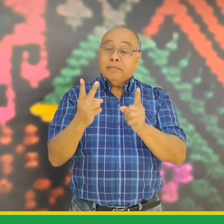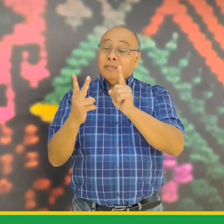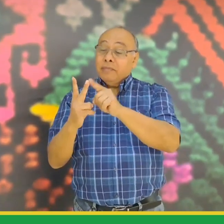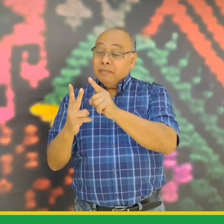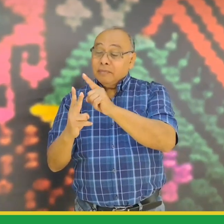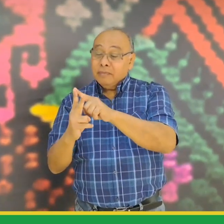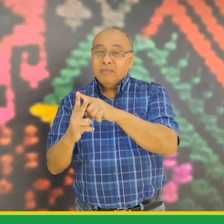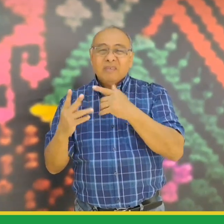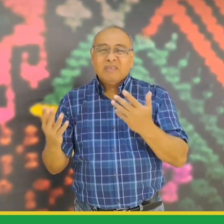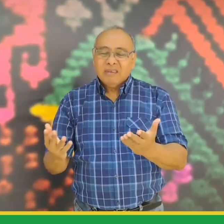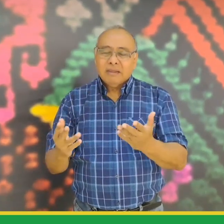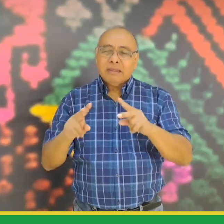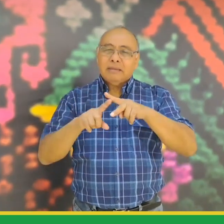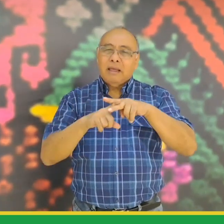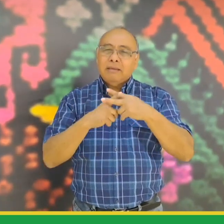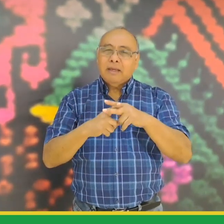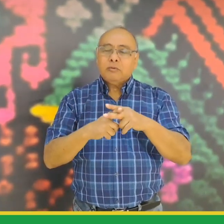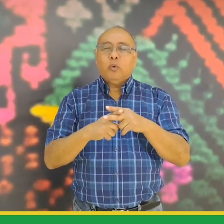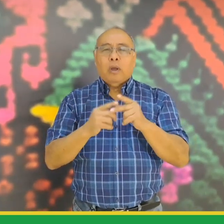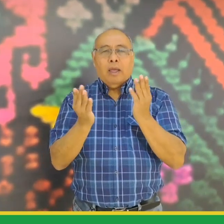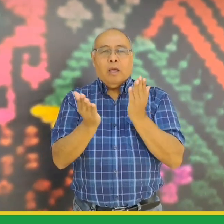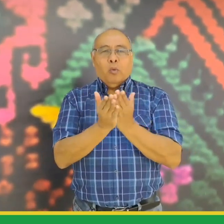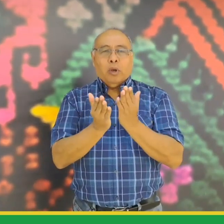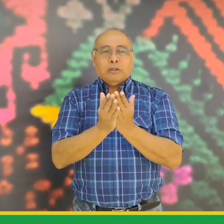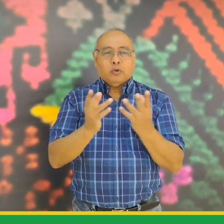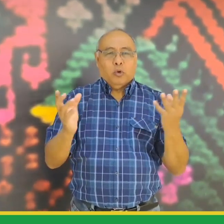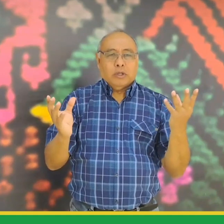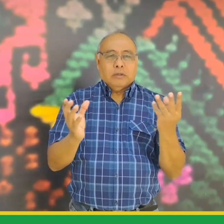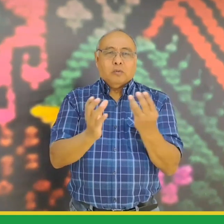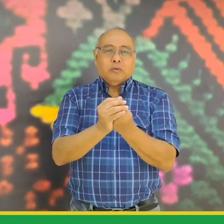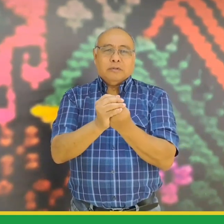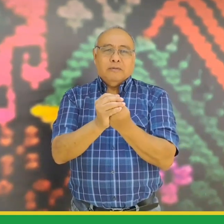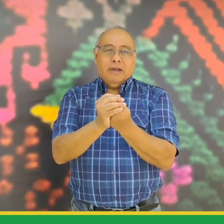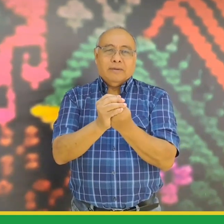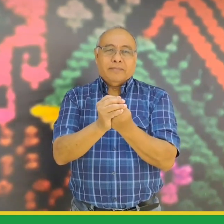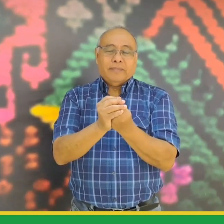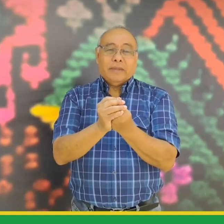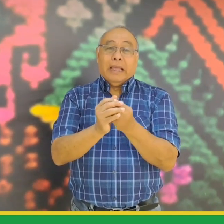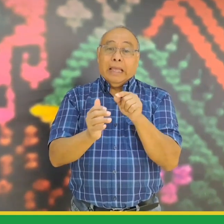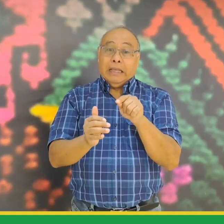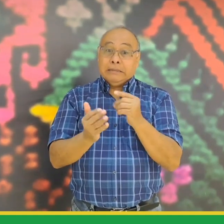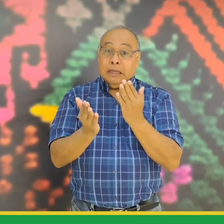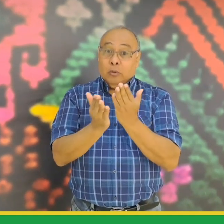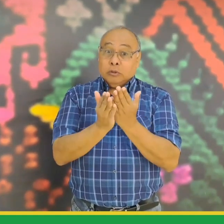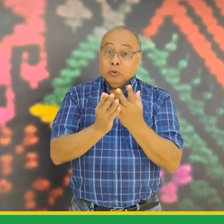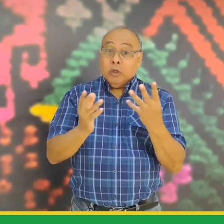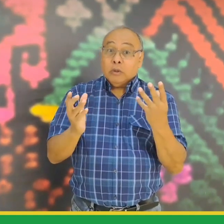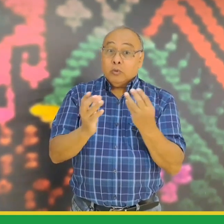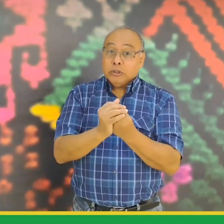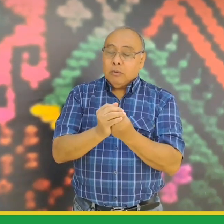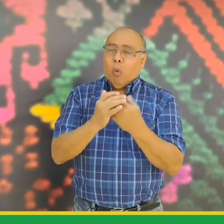incidencia y la segunda parte se habló sobre educación inclusiva lo que es un tema de gran relevancia